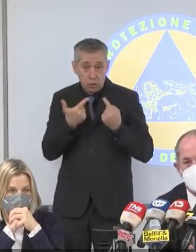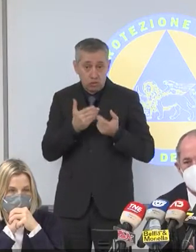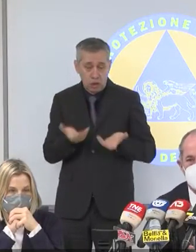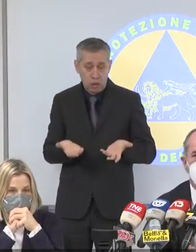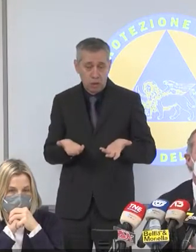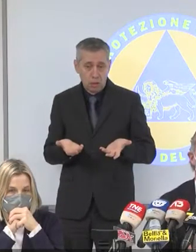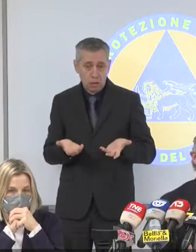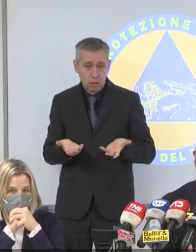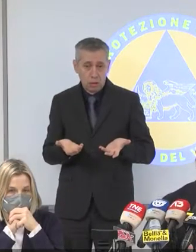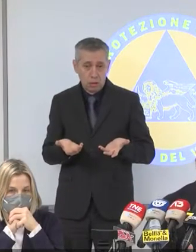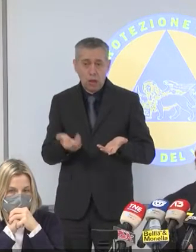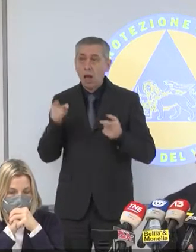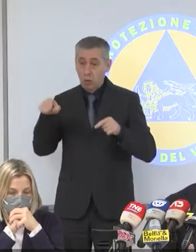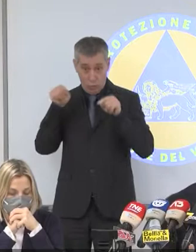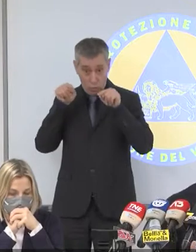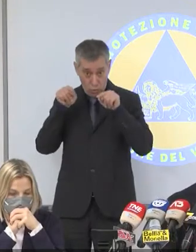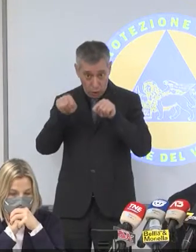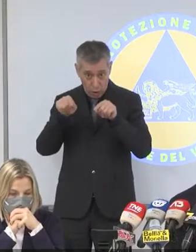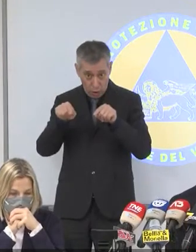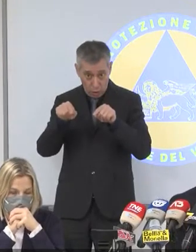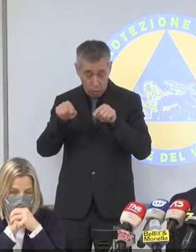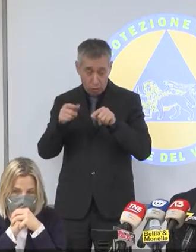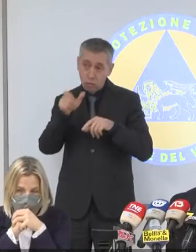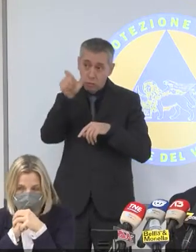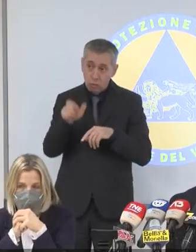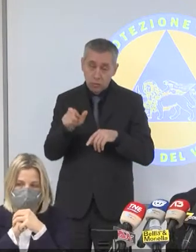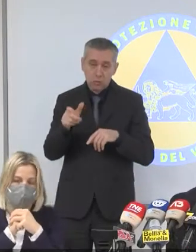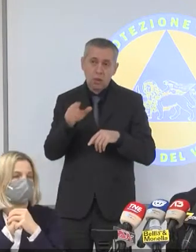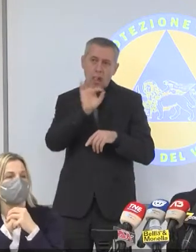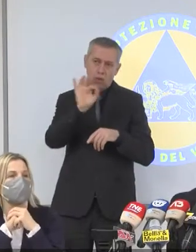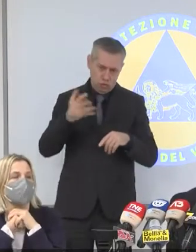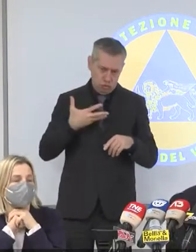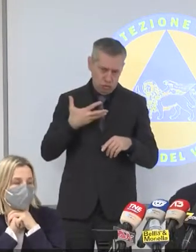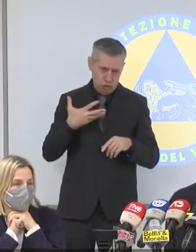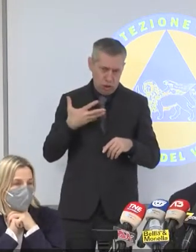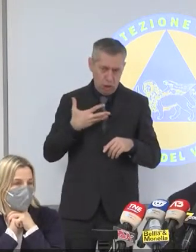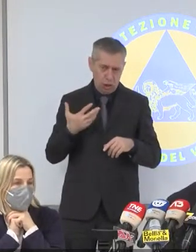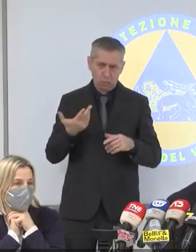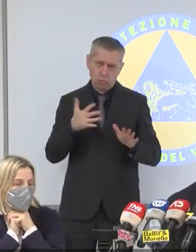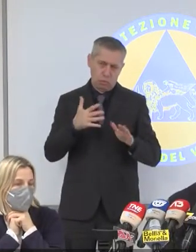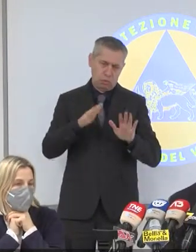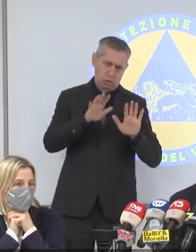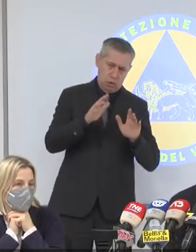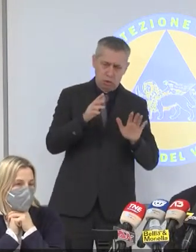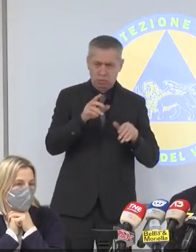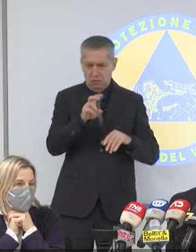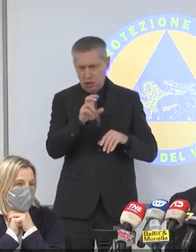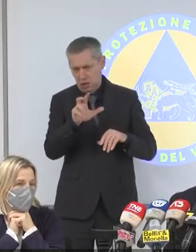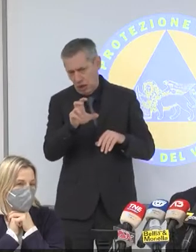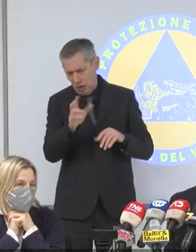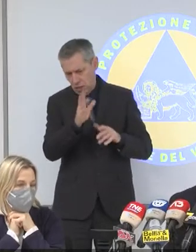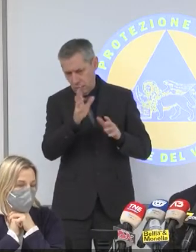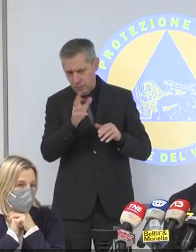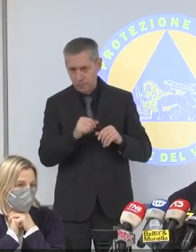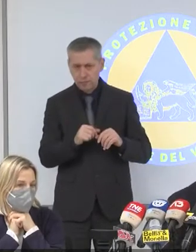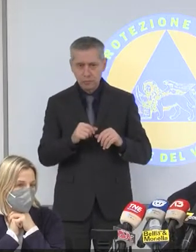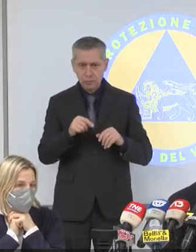pazienti, che non è vastissima, che però sono qualche decina, qualche centinaio nei grandi numeri, che fra l'altro nel passaggio di